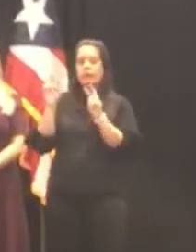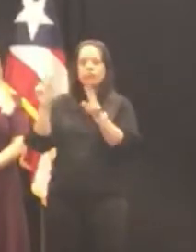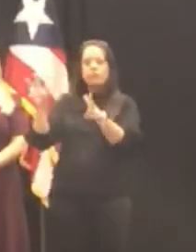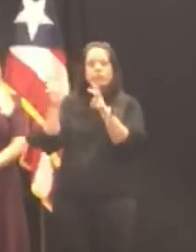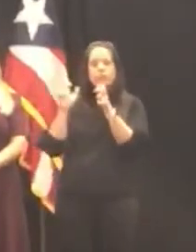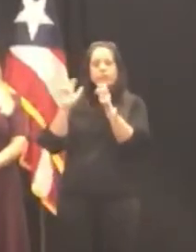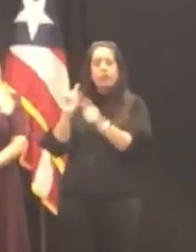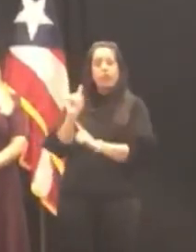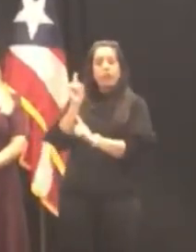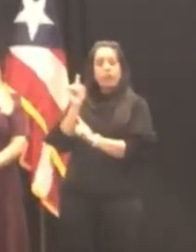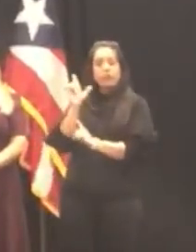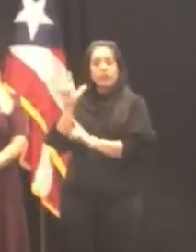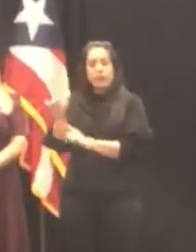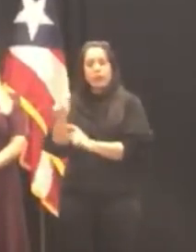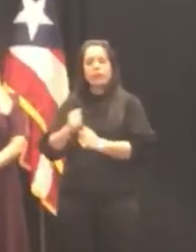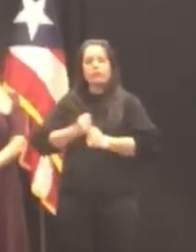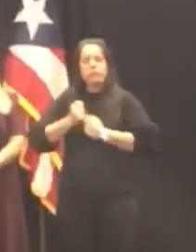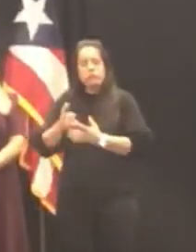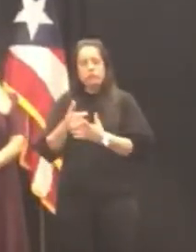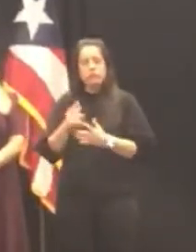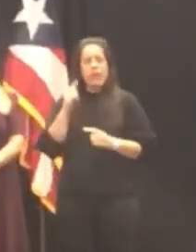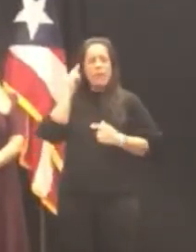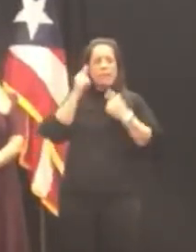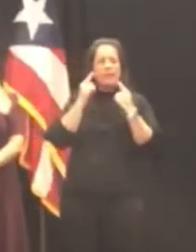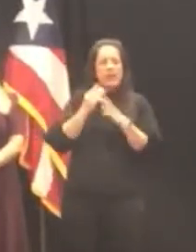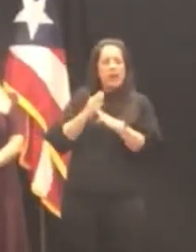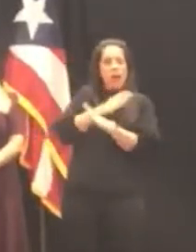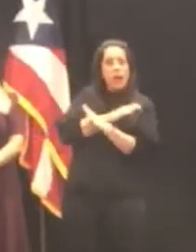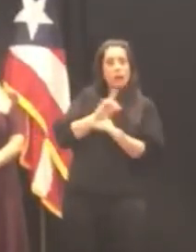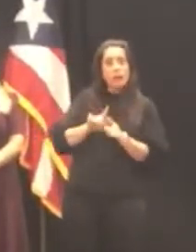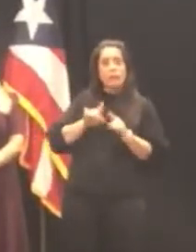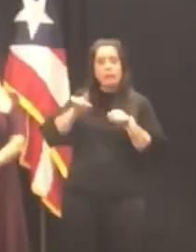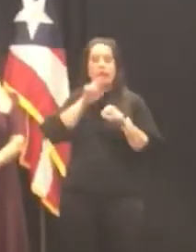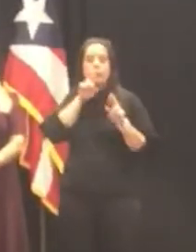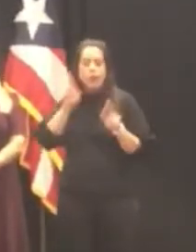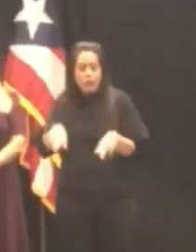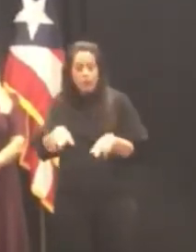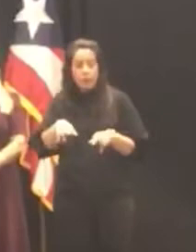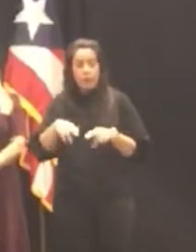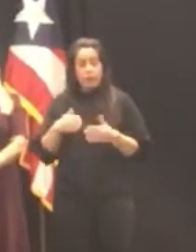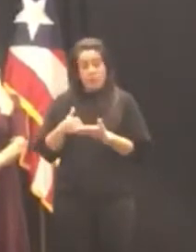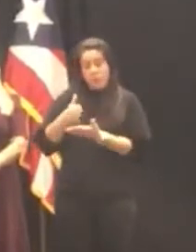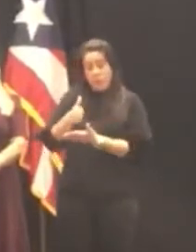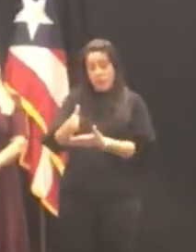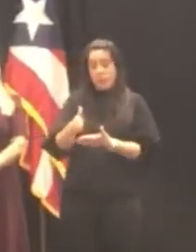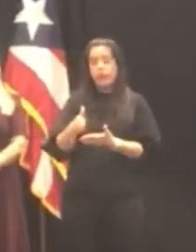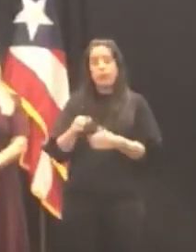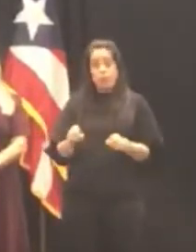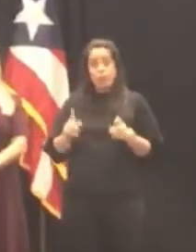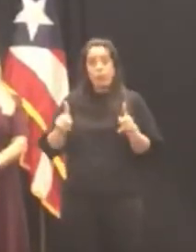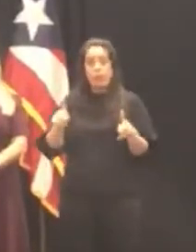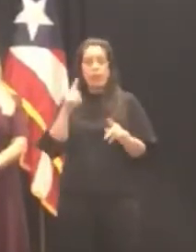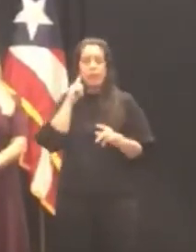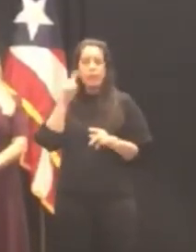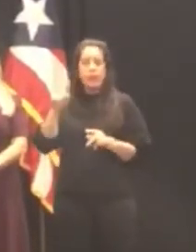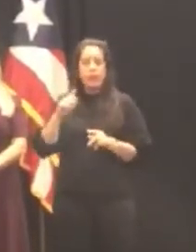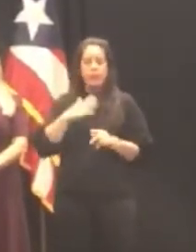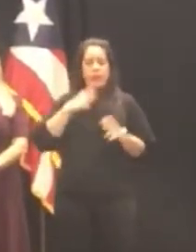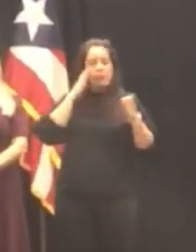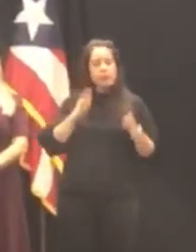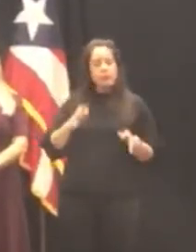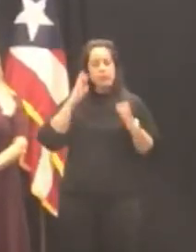el arte de pensar antes de reaccionar y dando espacio para ponderar profundamente mis